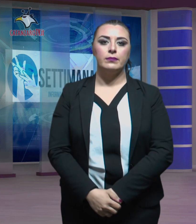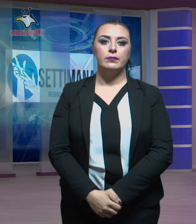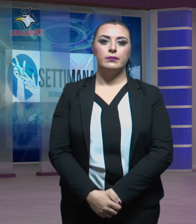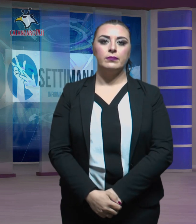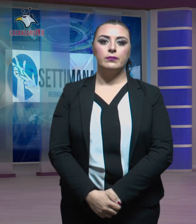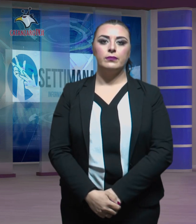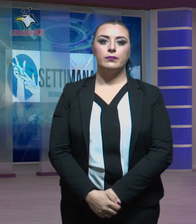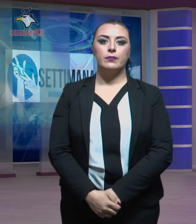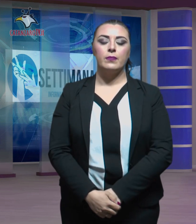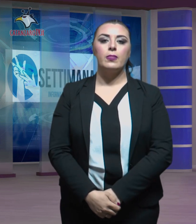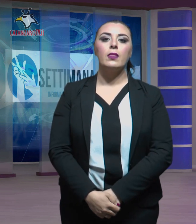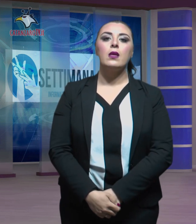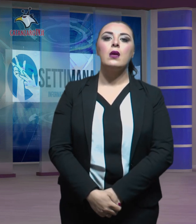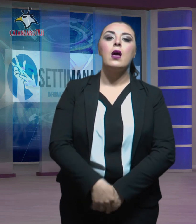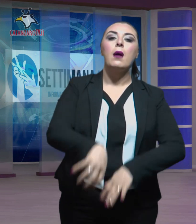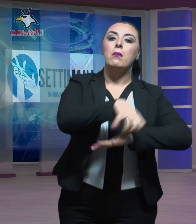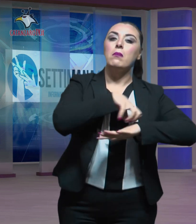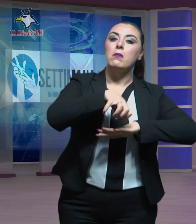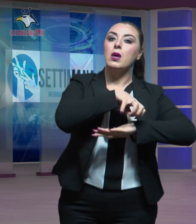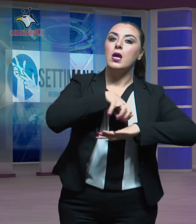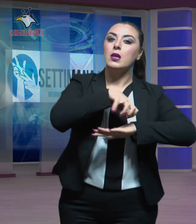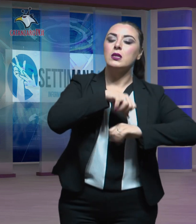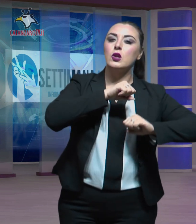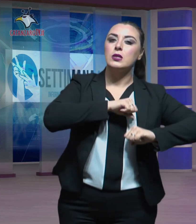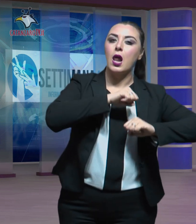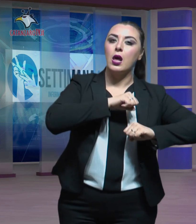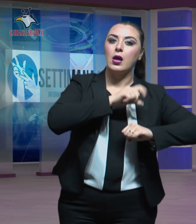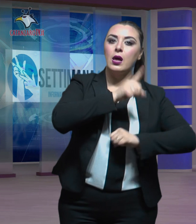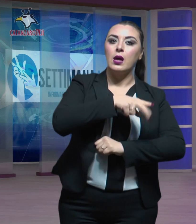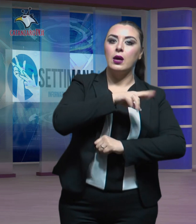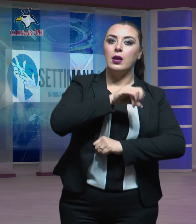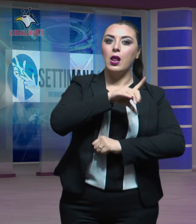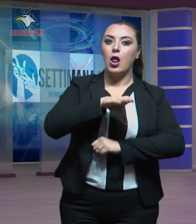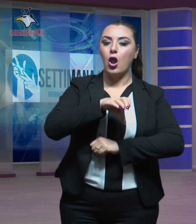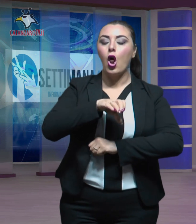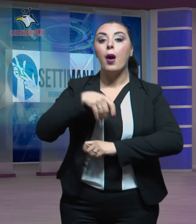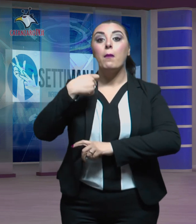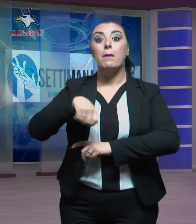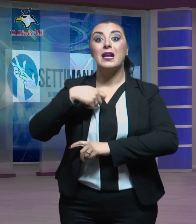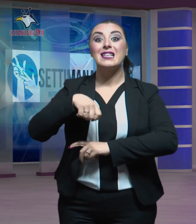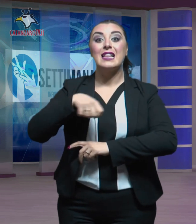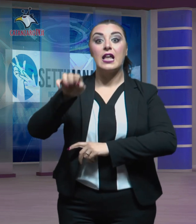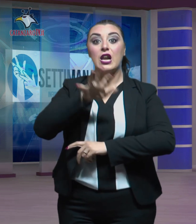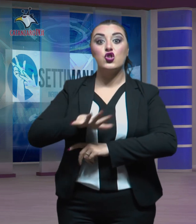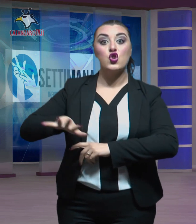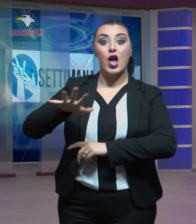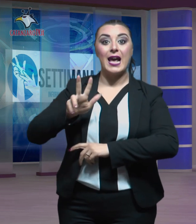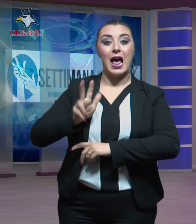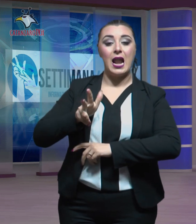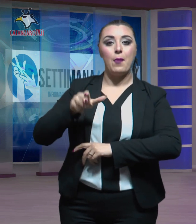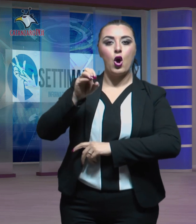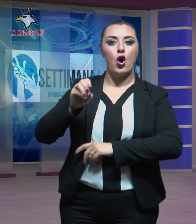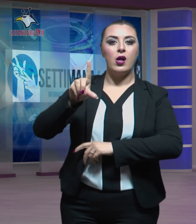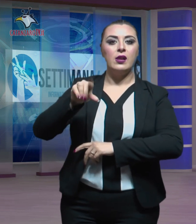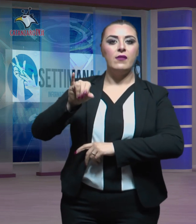Scontro tra il Ministro della Salute Grillo ed il Presidente della Regione